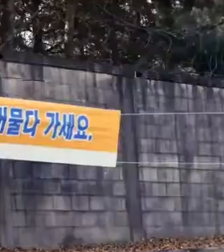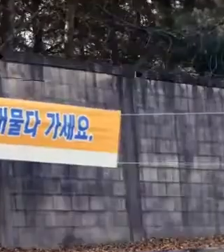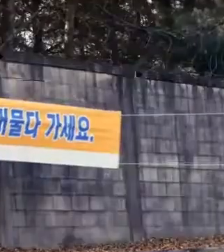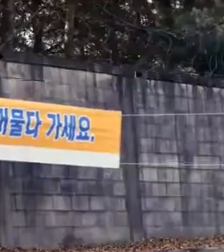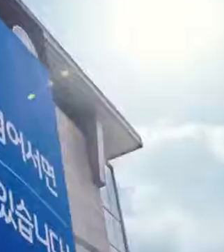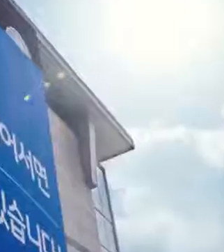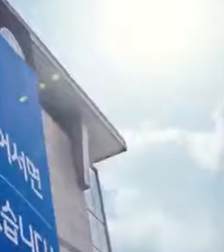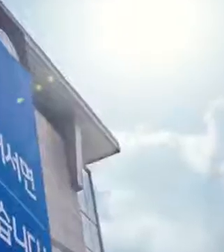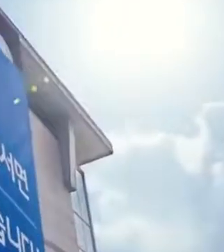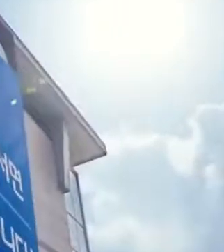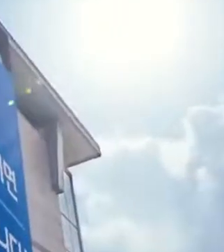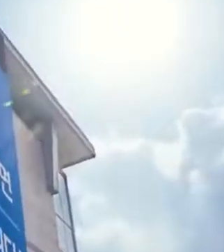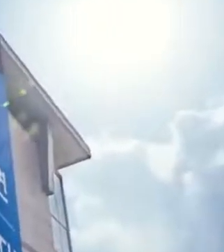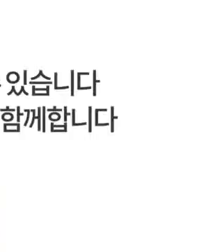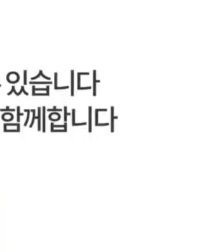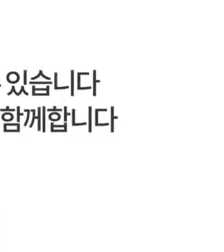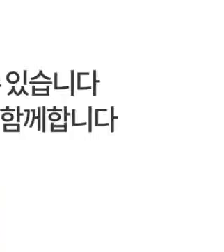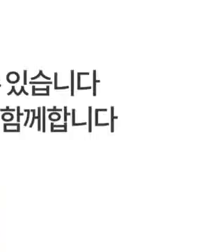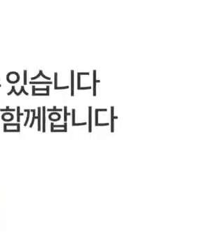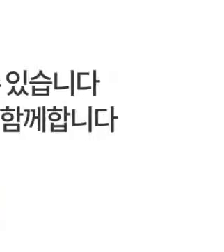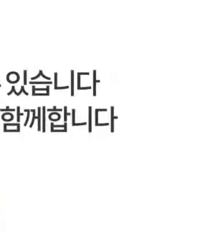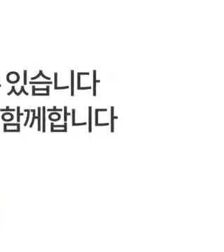우리는 대한민국입니다.